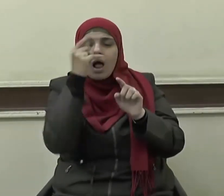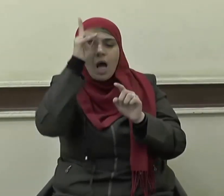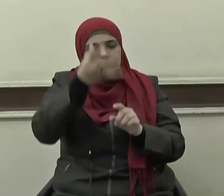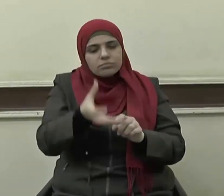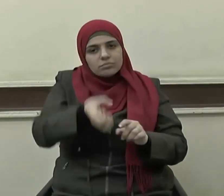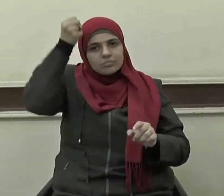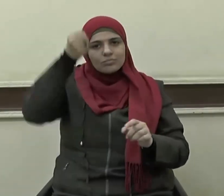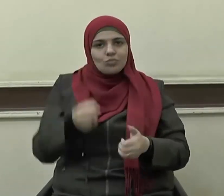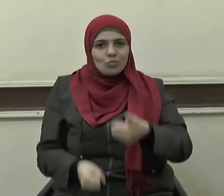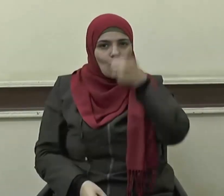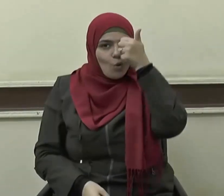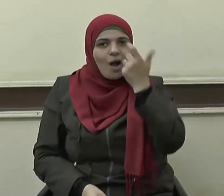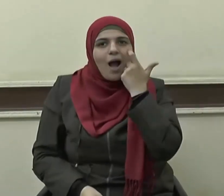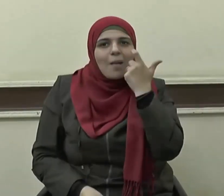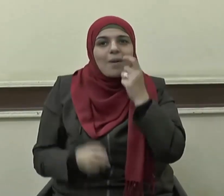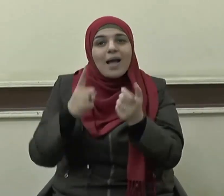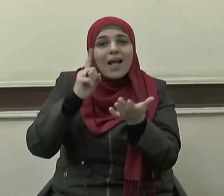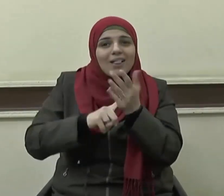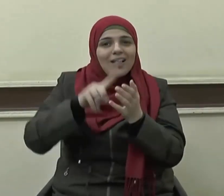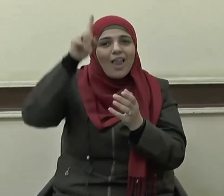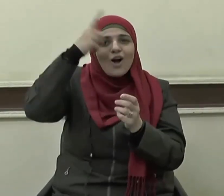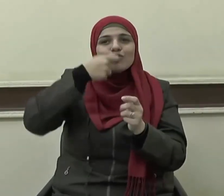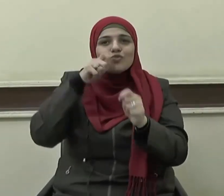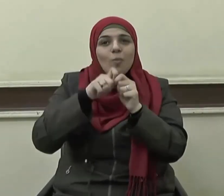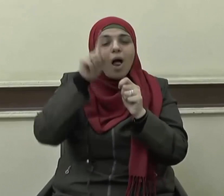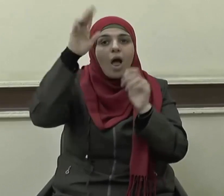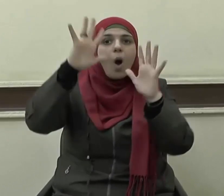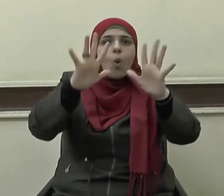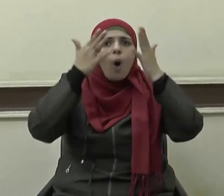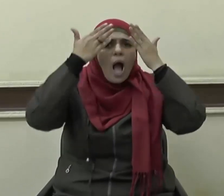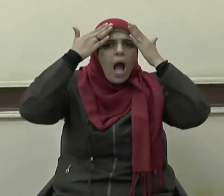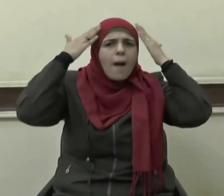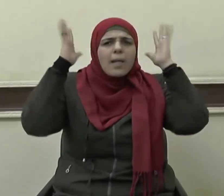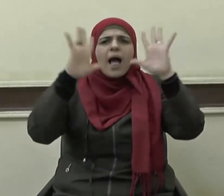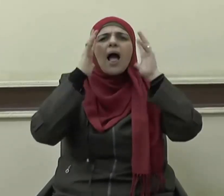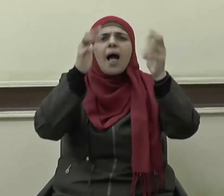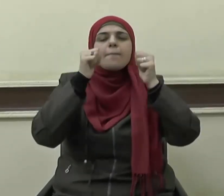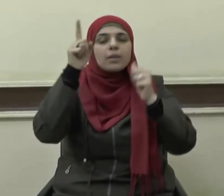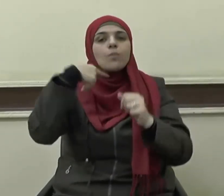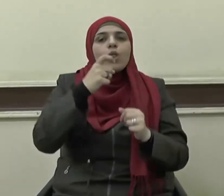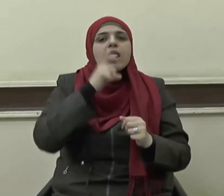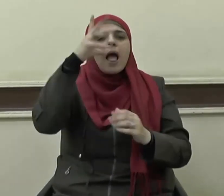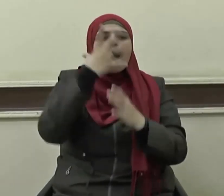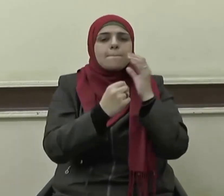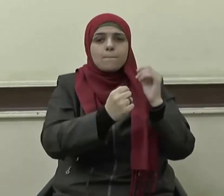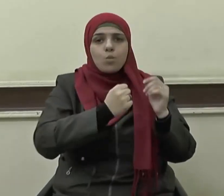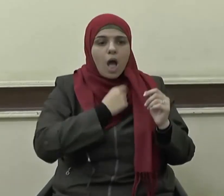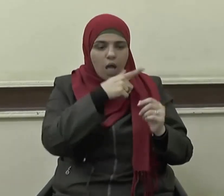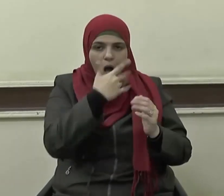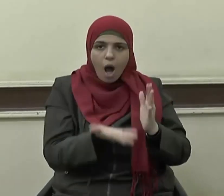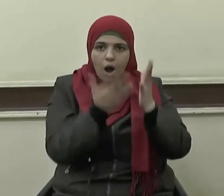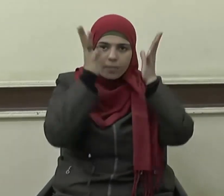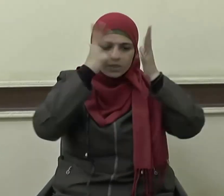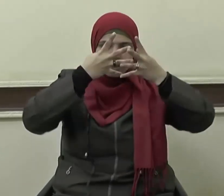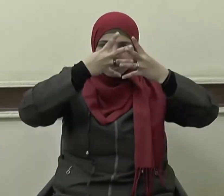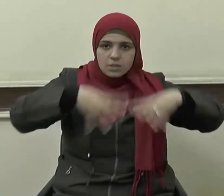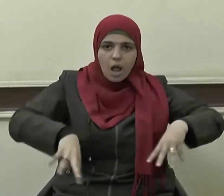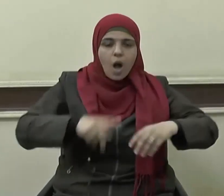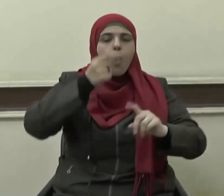إن الله لطيف خبير يا بني أقم الصلاة وأمر